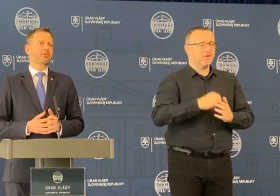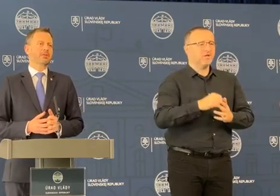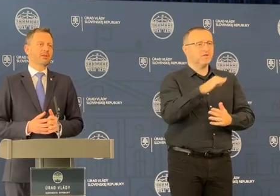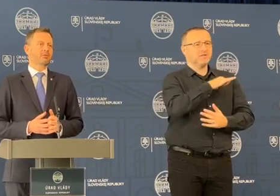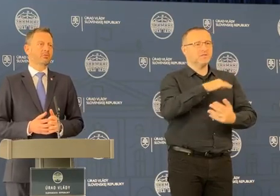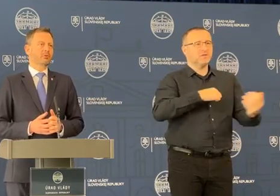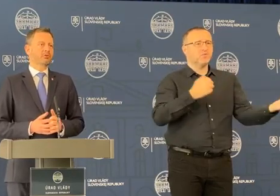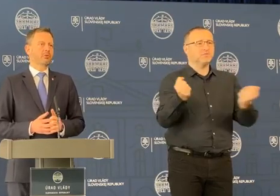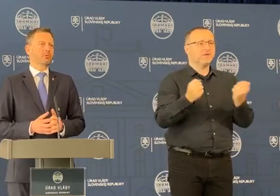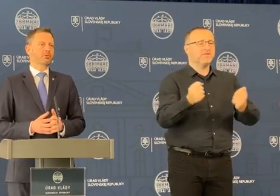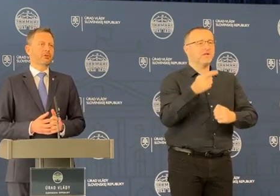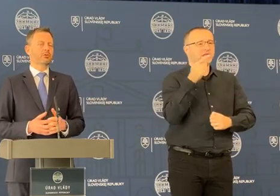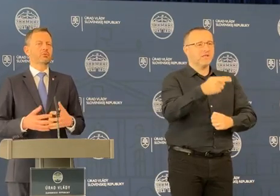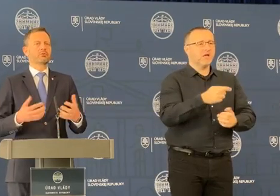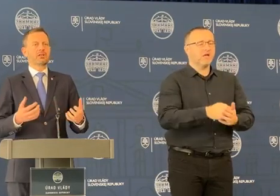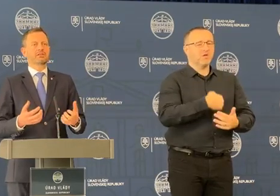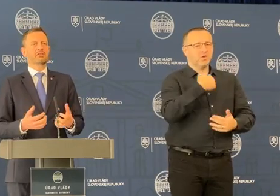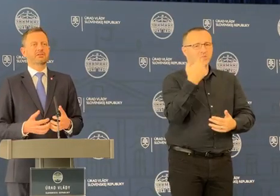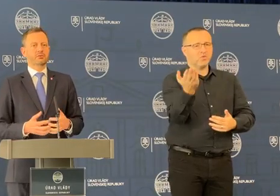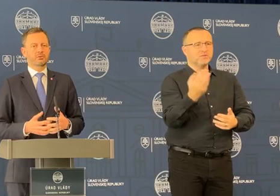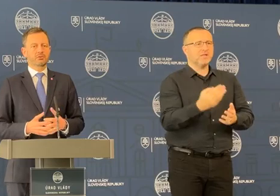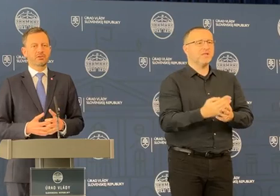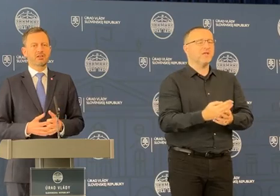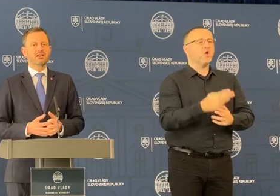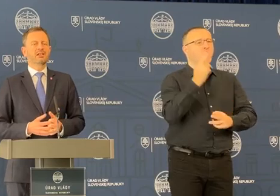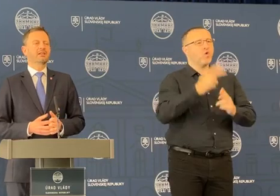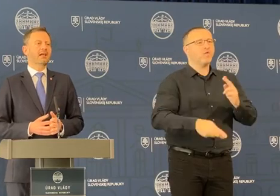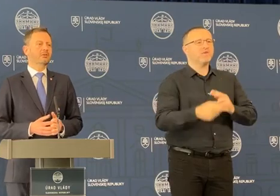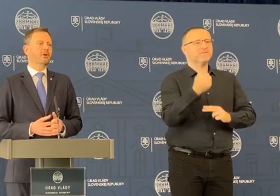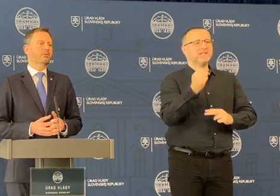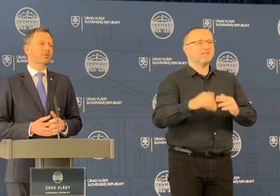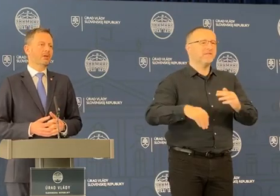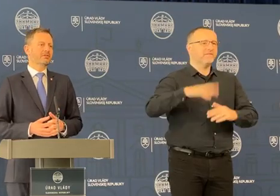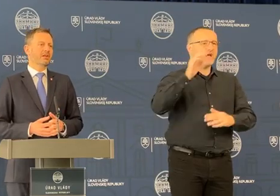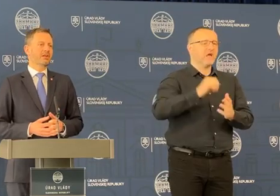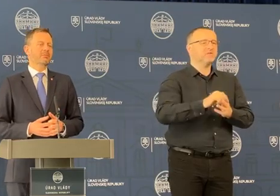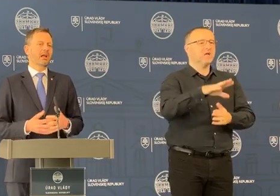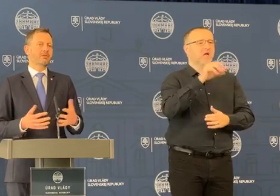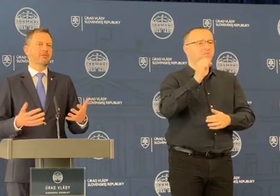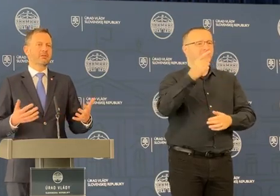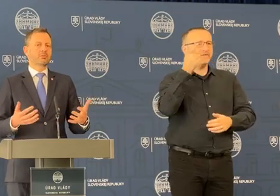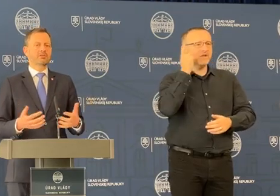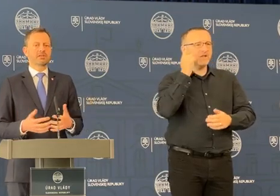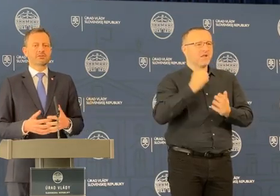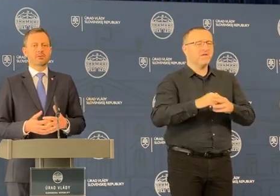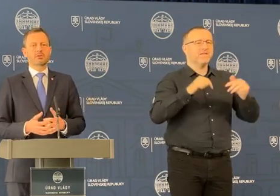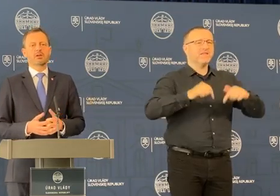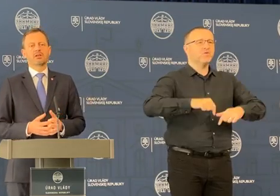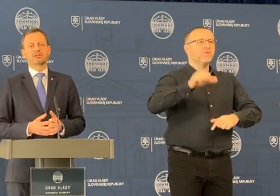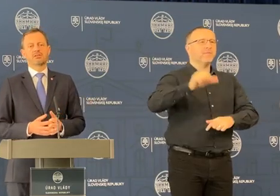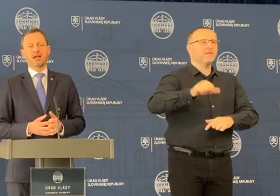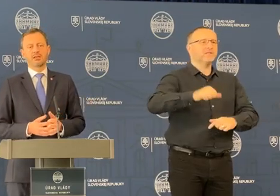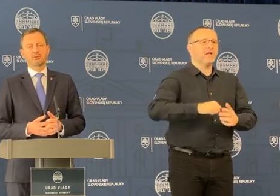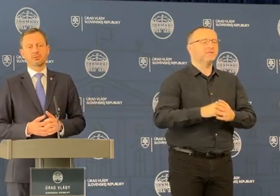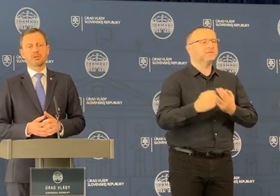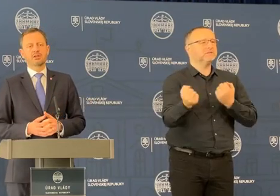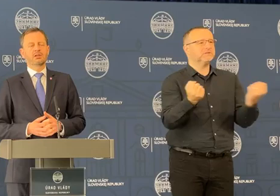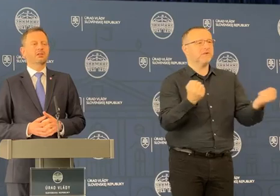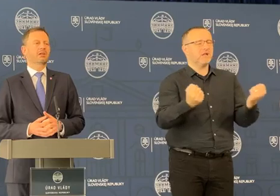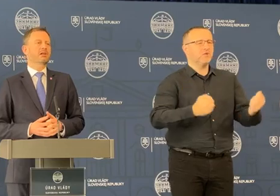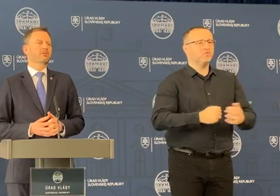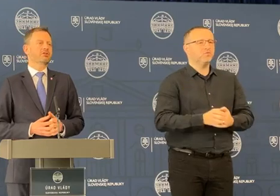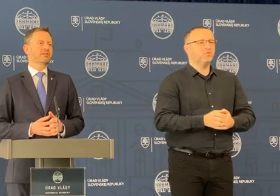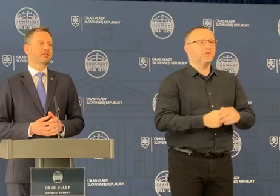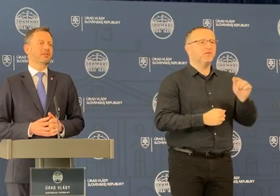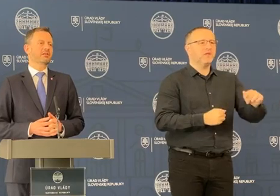samozprávy takýmto spôsobom dostanú výrazne viac hotovostí na to, aby dokázali práve v týchto mesiacoch zvládnuť